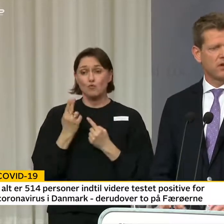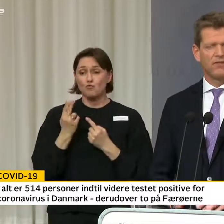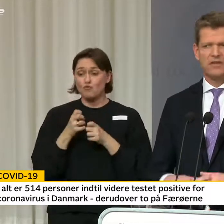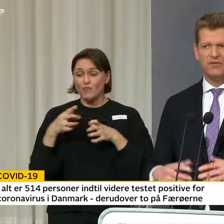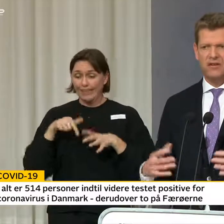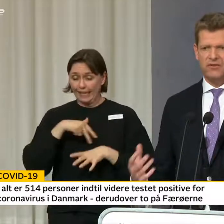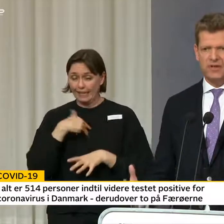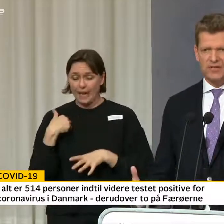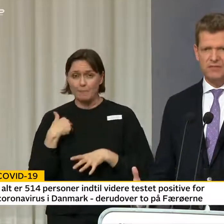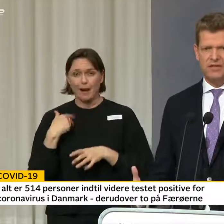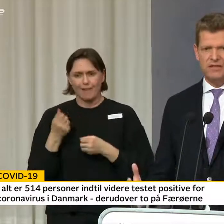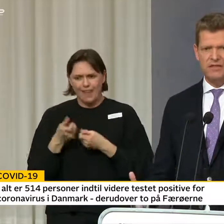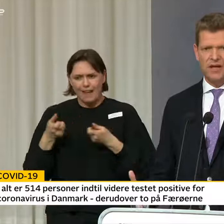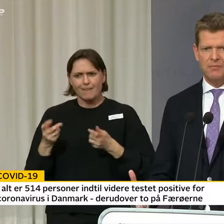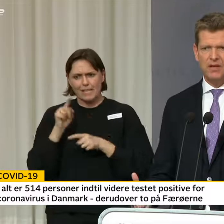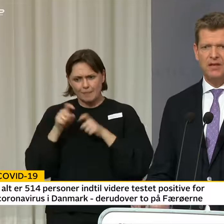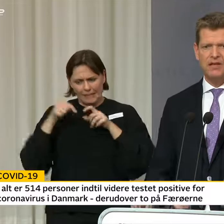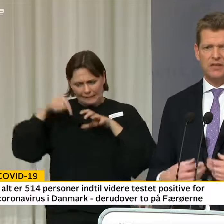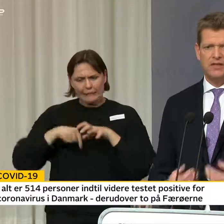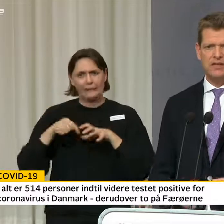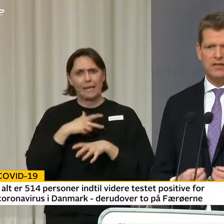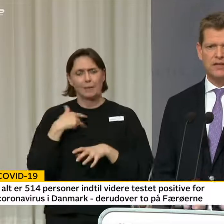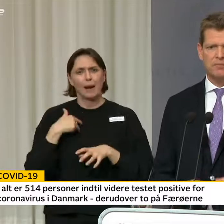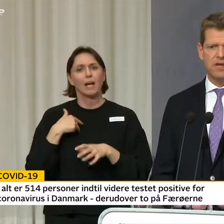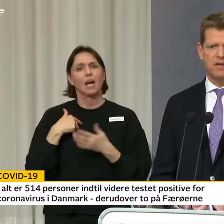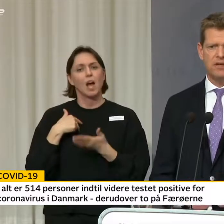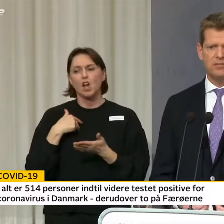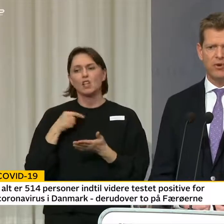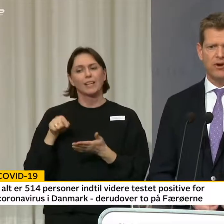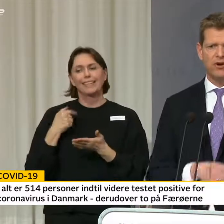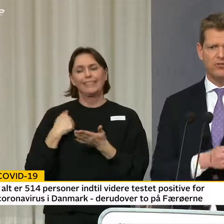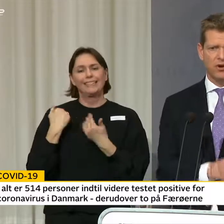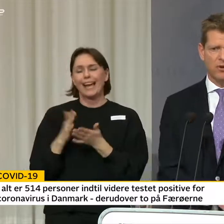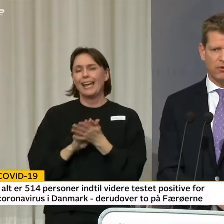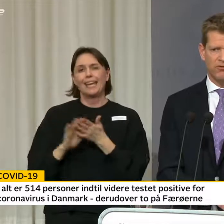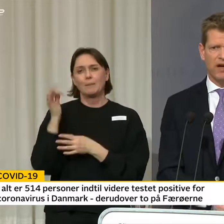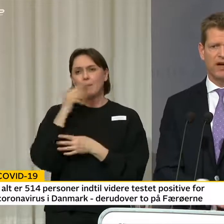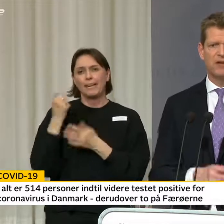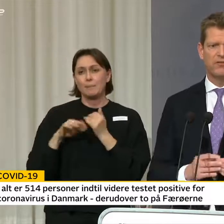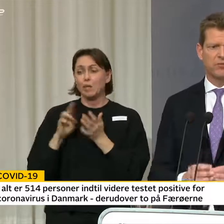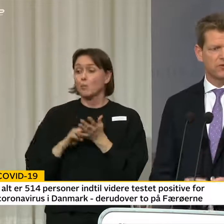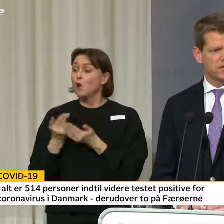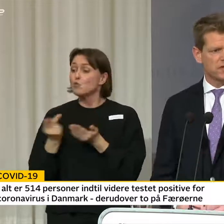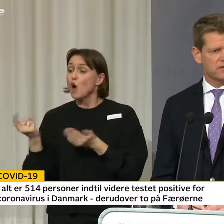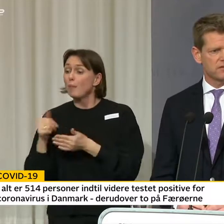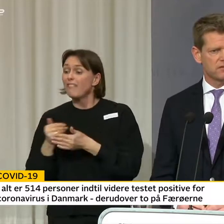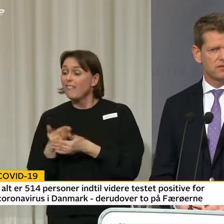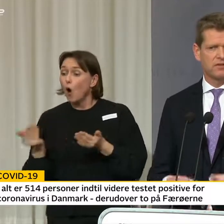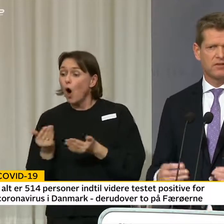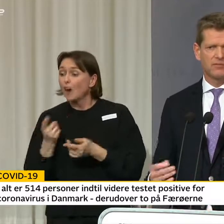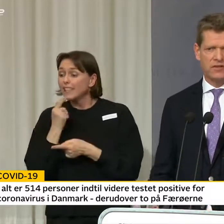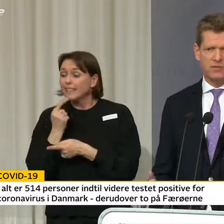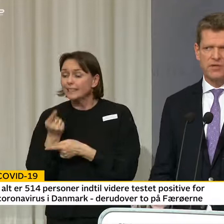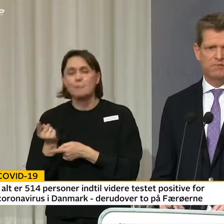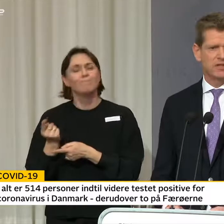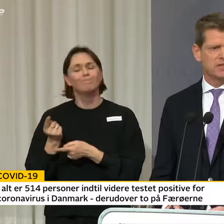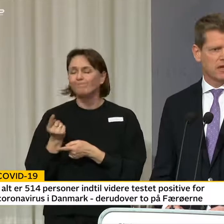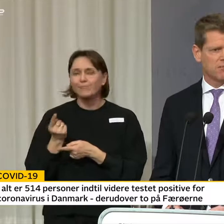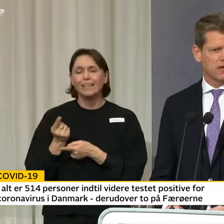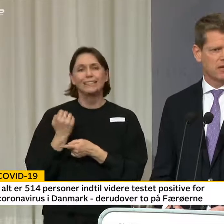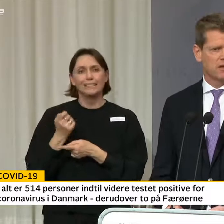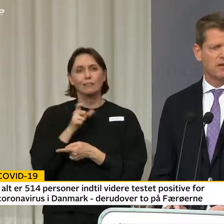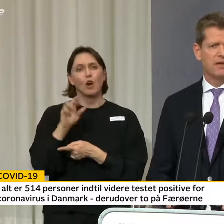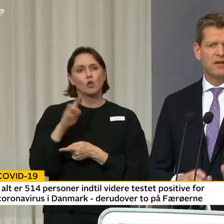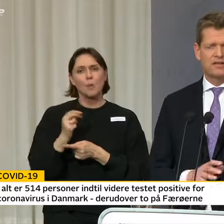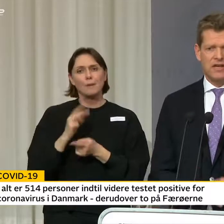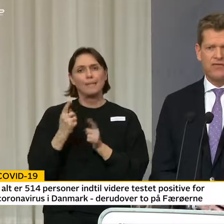Danmark, og vi ser flere og flere, der er smittet i Danmark, så giver det ikke mening at spørge, hvor kommer du fra for at blive testet, fordi man bliver smittet i